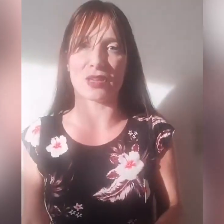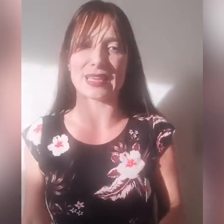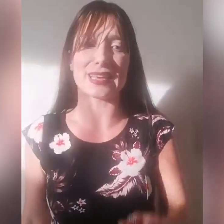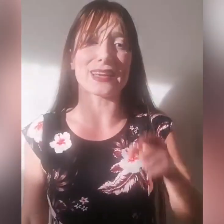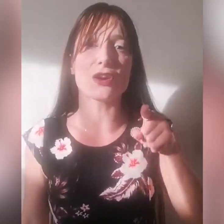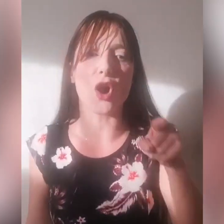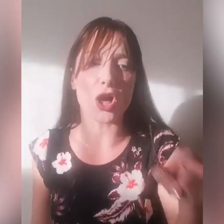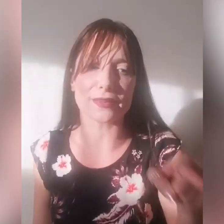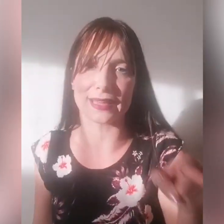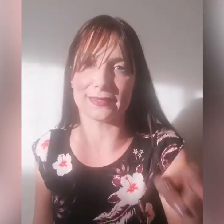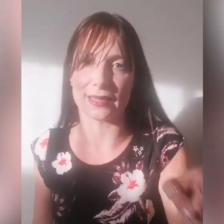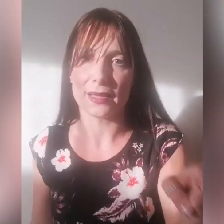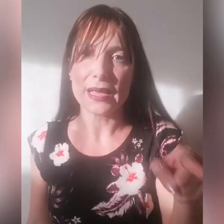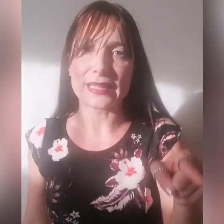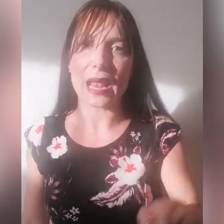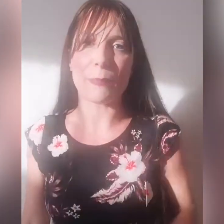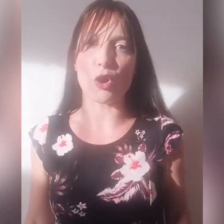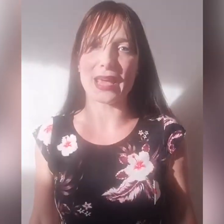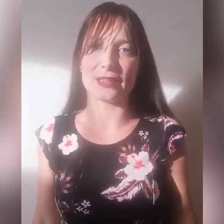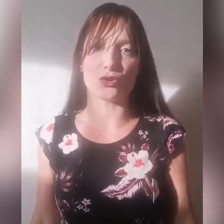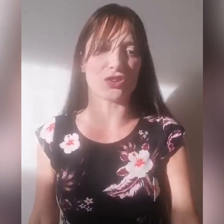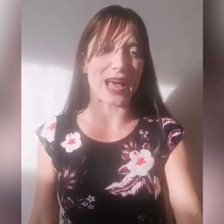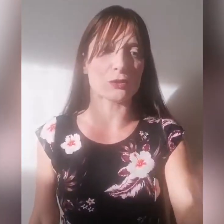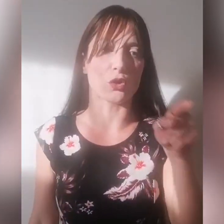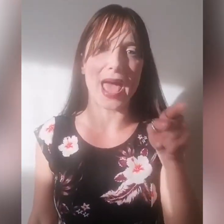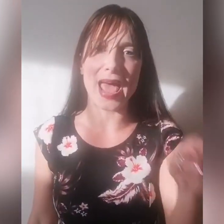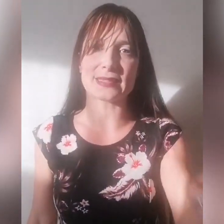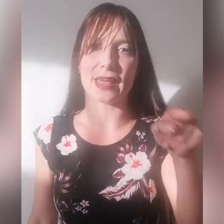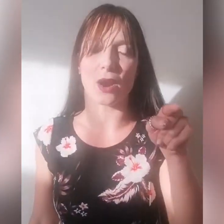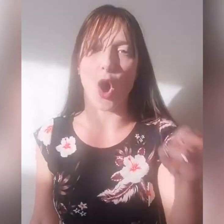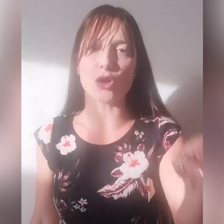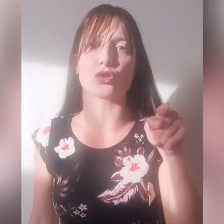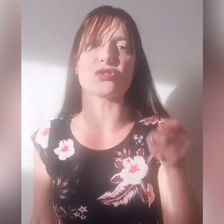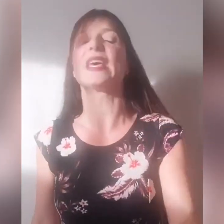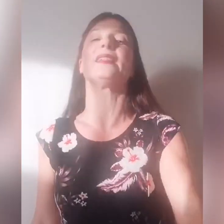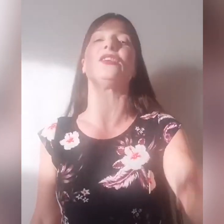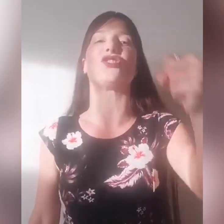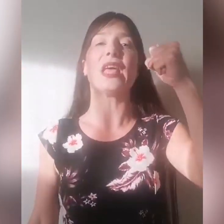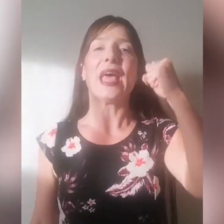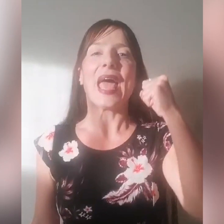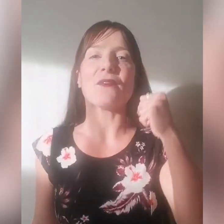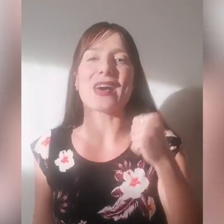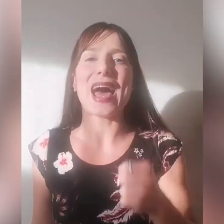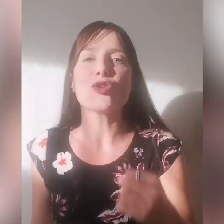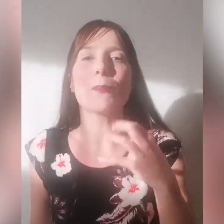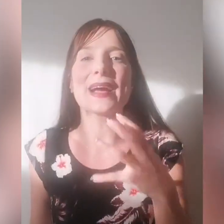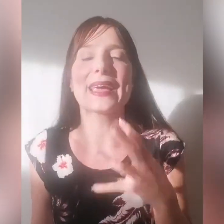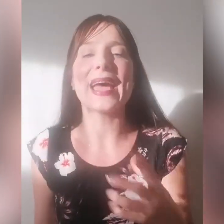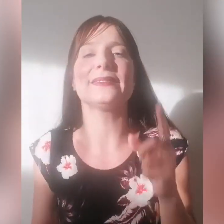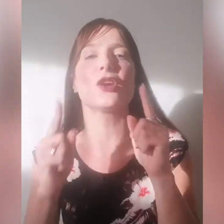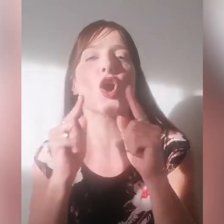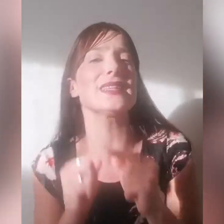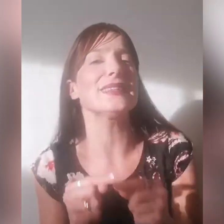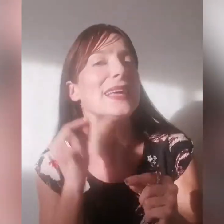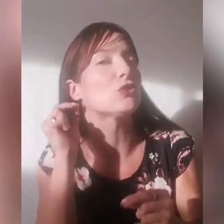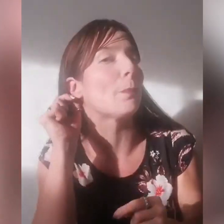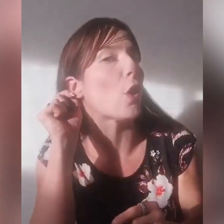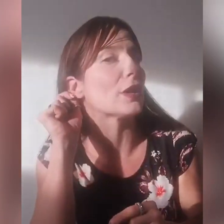chiesa, ricordati della parola che Dio ci ha dato, Esther 8, 16 e faranno banchetti, cosa detto poi?